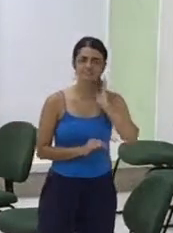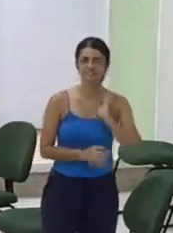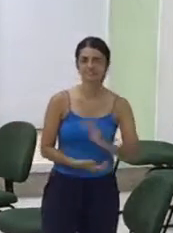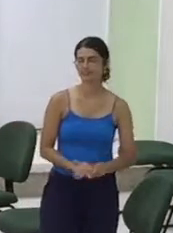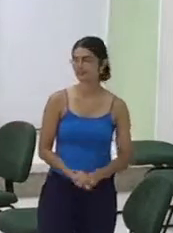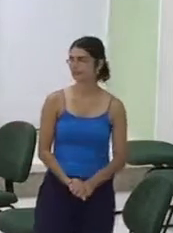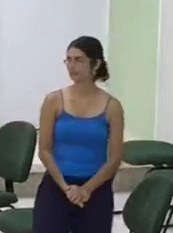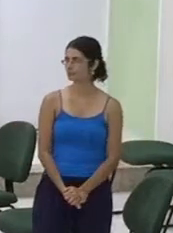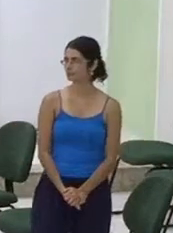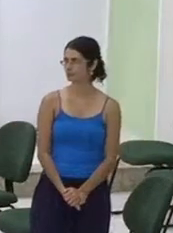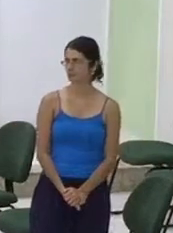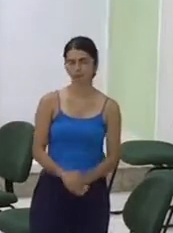Orelhas Senhor